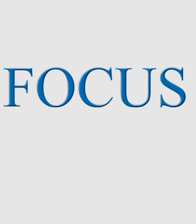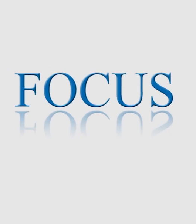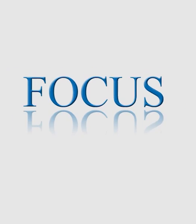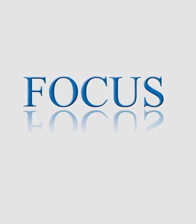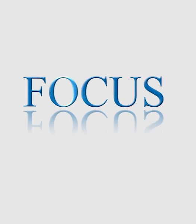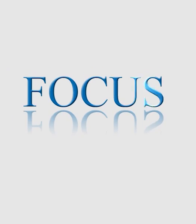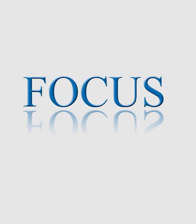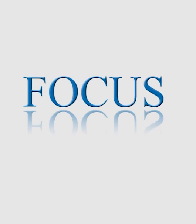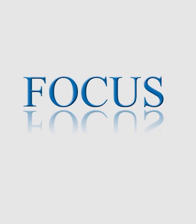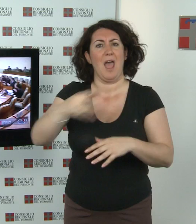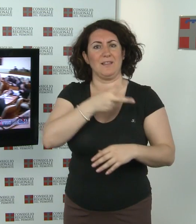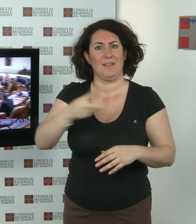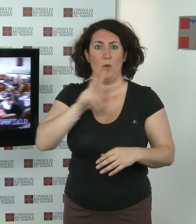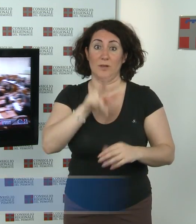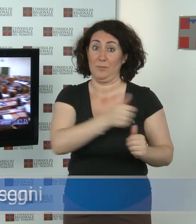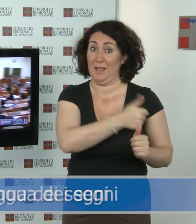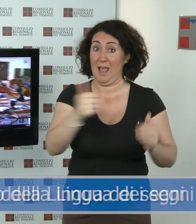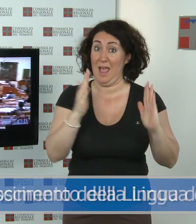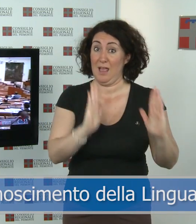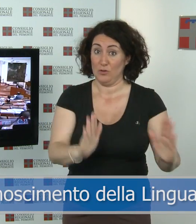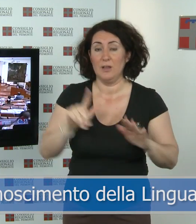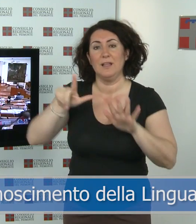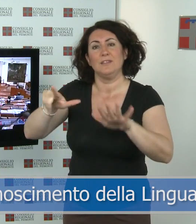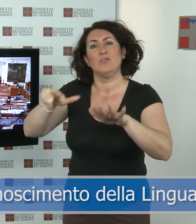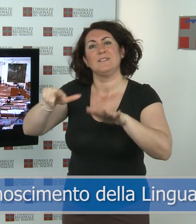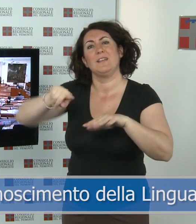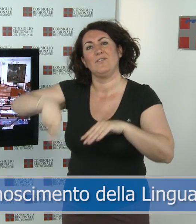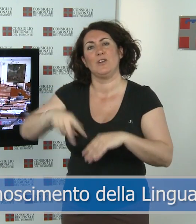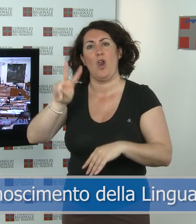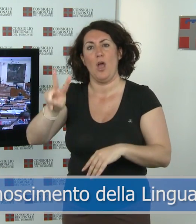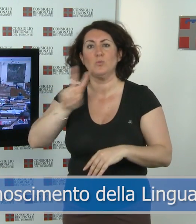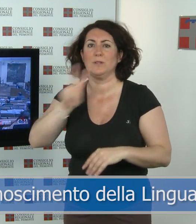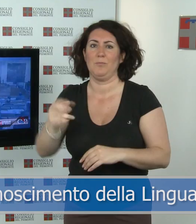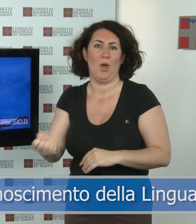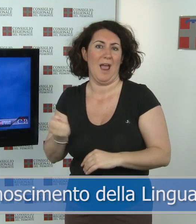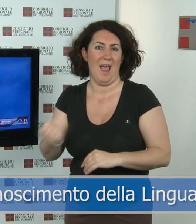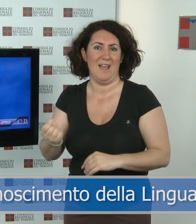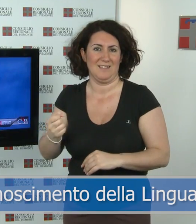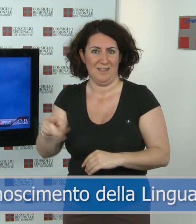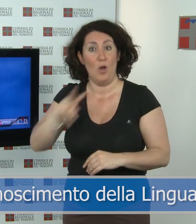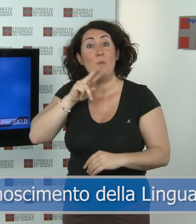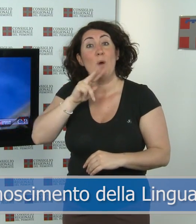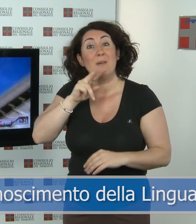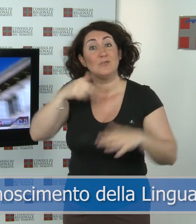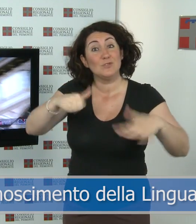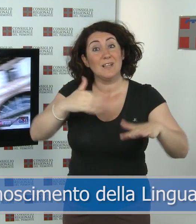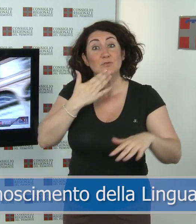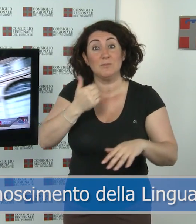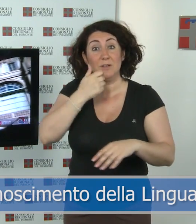Focus. La proposta di legge per il riconoscimento della lingua dei segni ha iniziato il suo percorso in aula nella seduta del 6